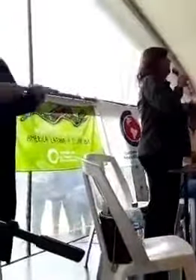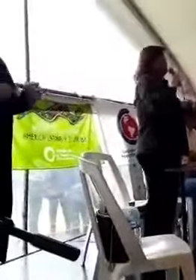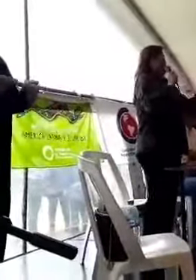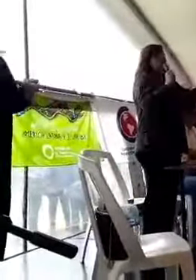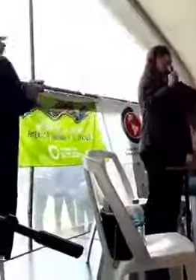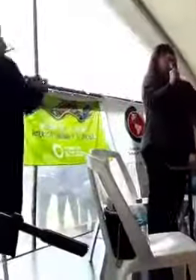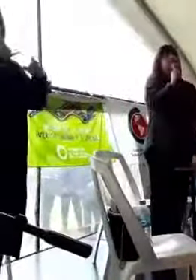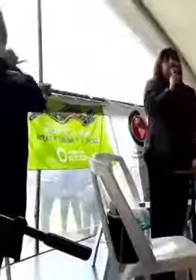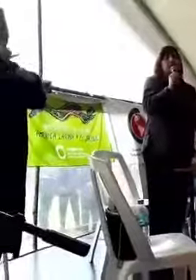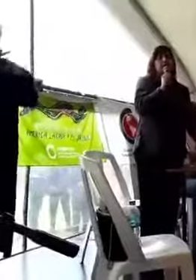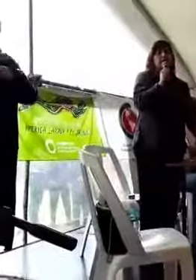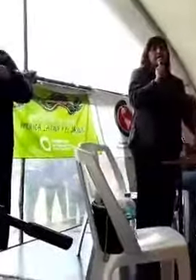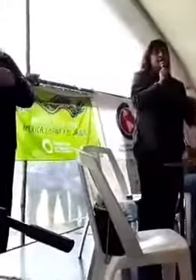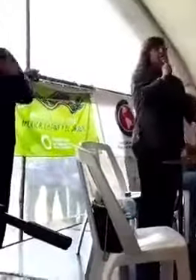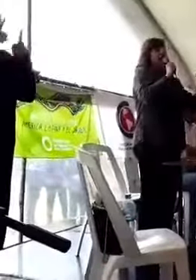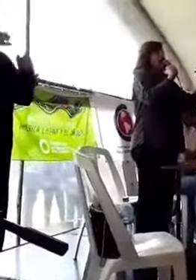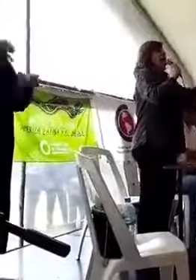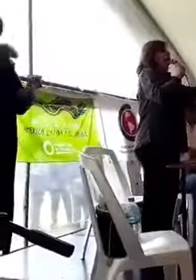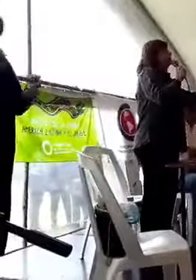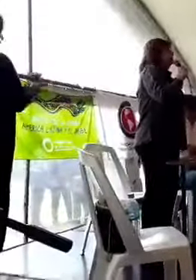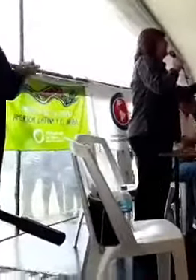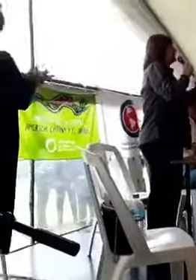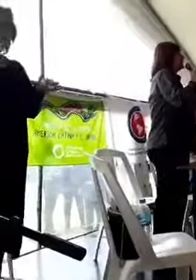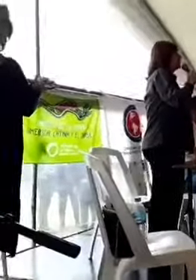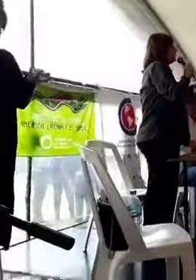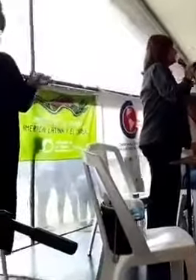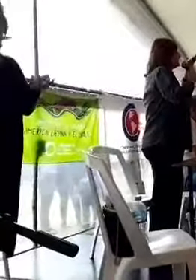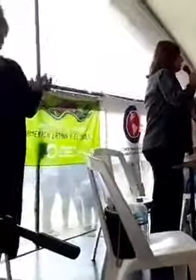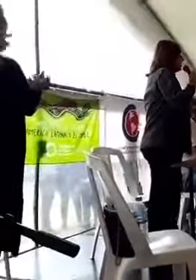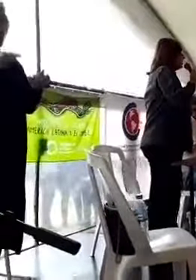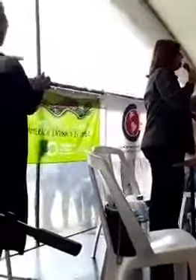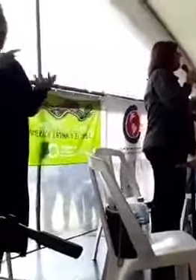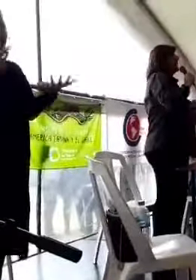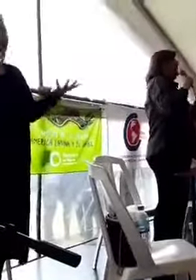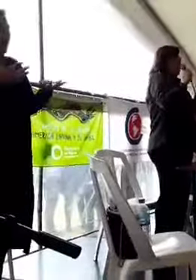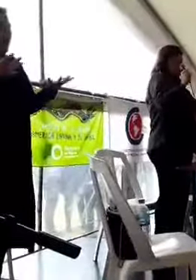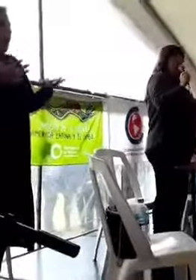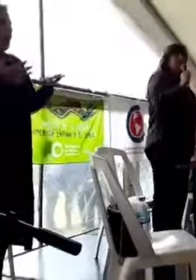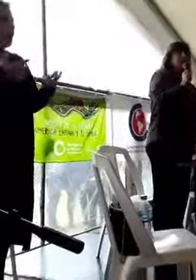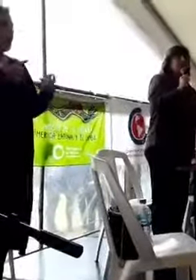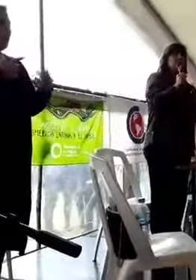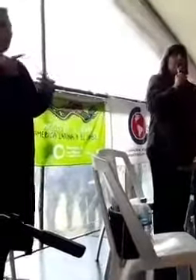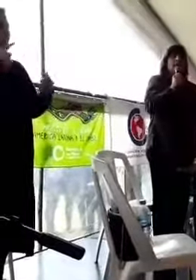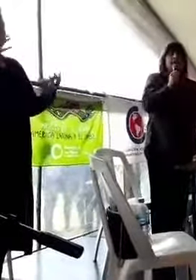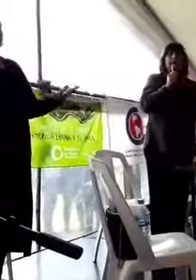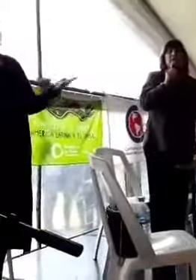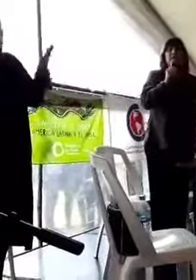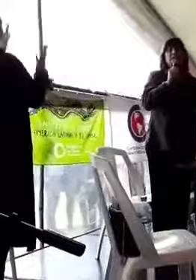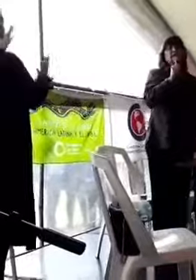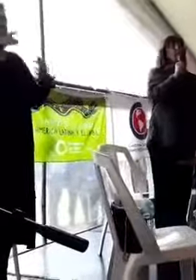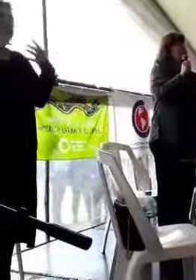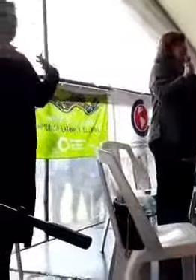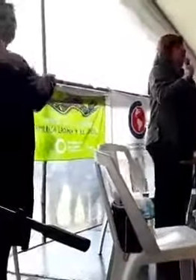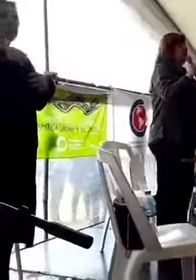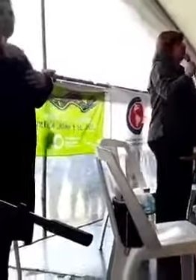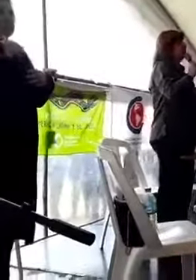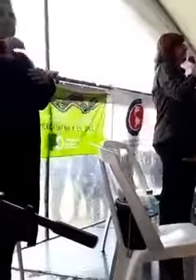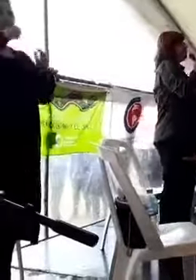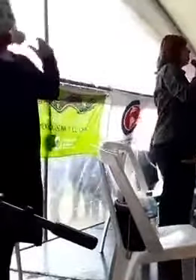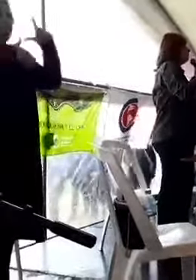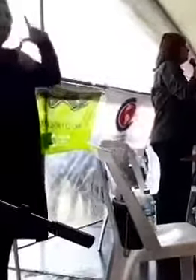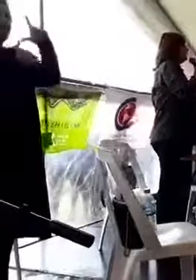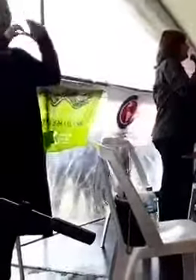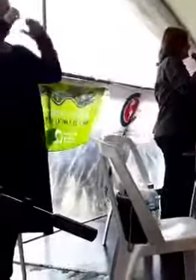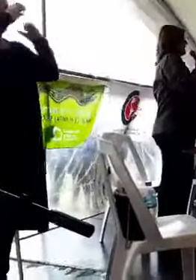esses errores e insuficiências é uma das razões que hoje enfrentamos, na América Latina e no Caribe,